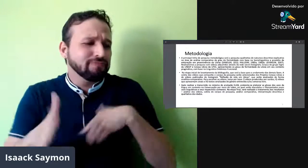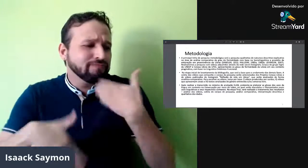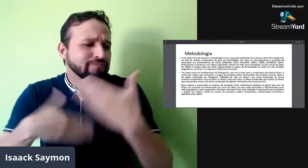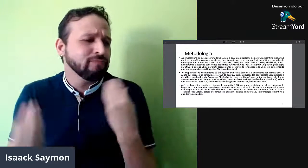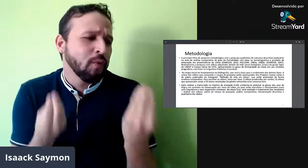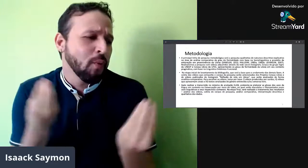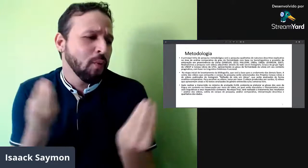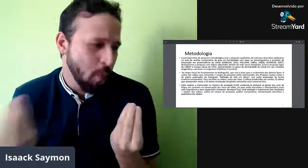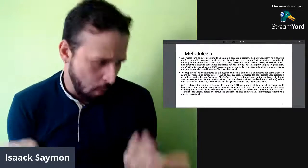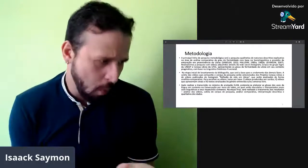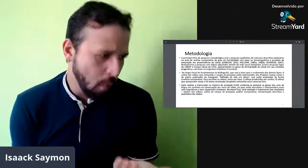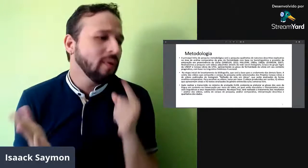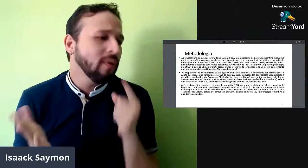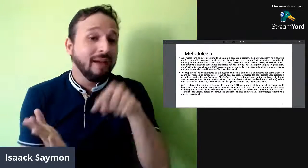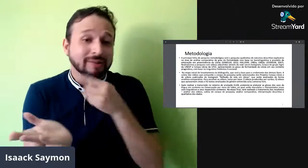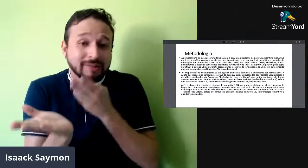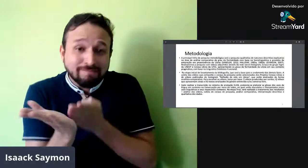A metodologia de pesquisa